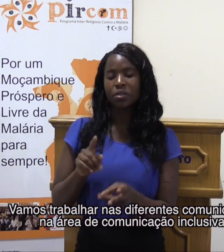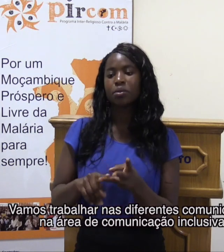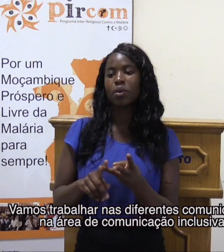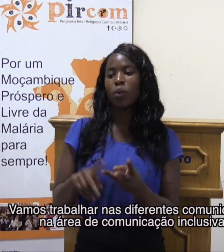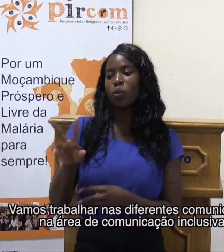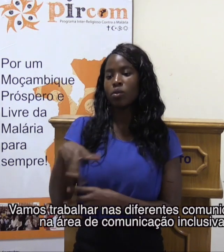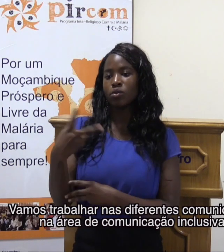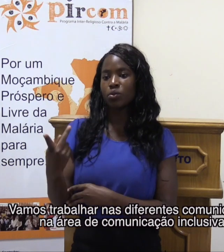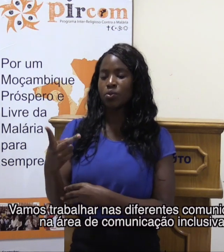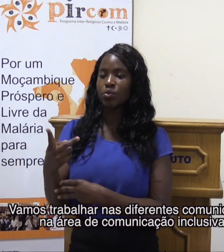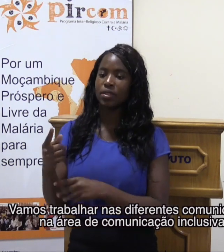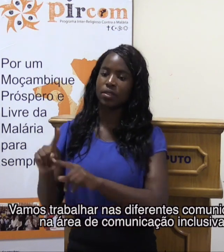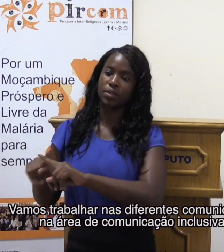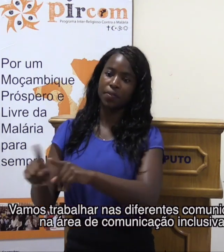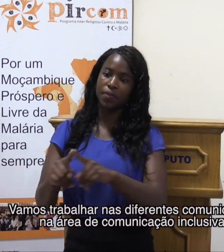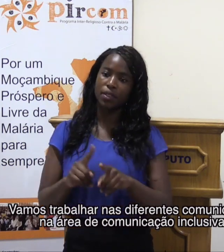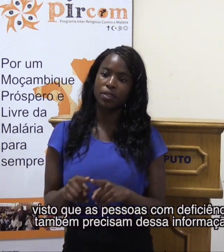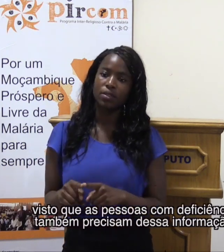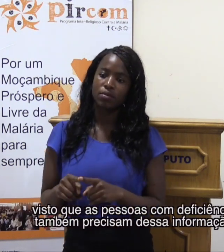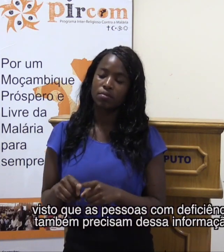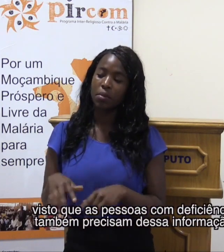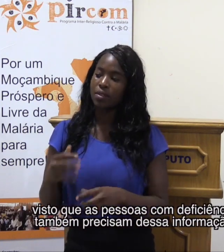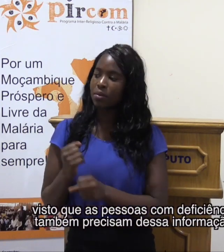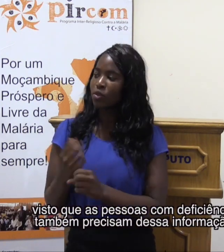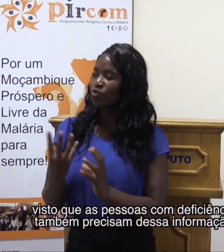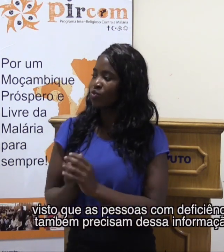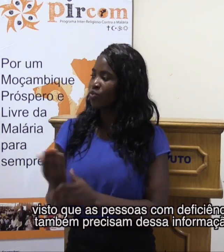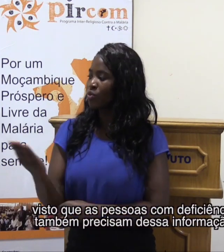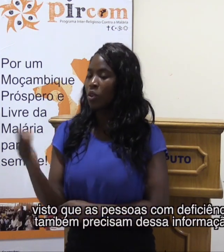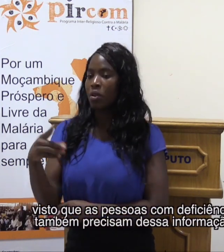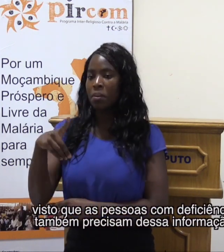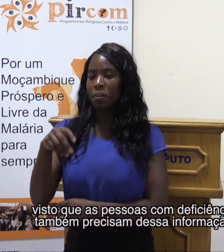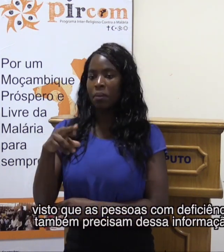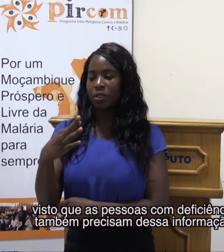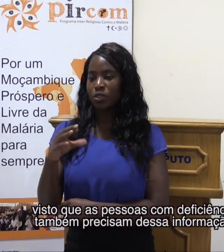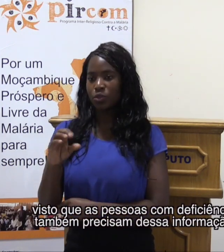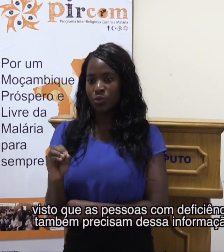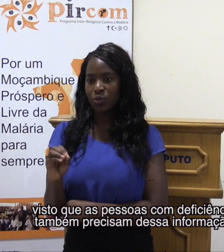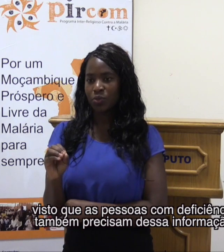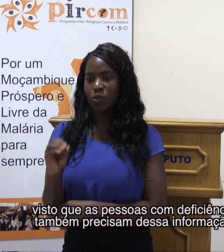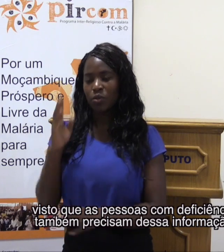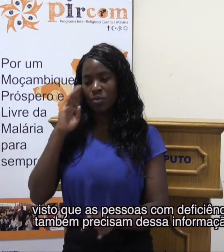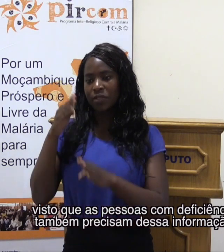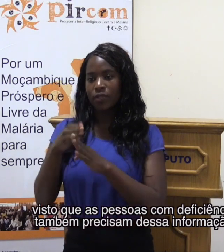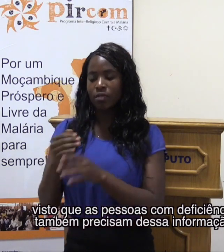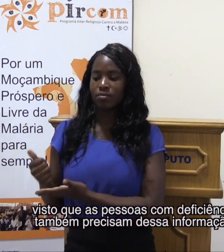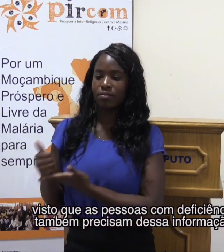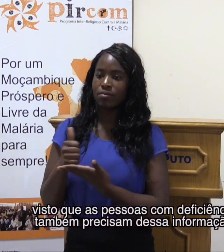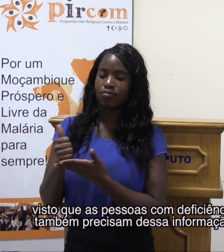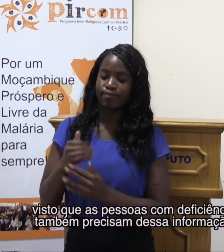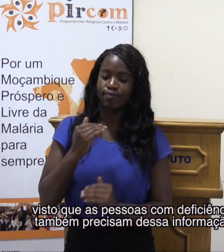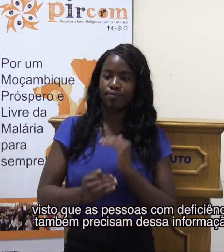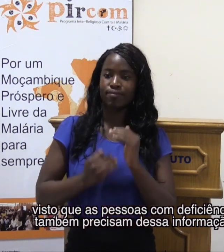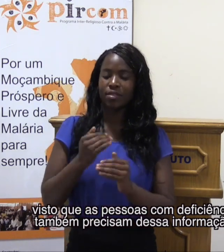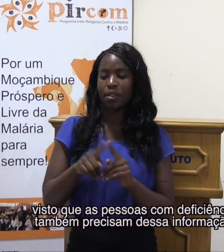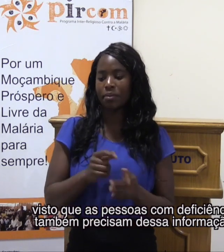inclusiva, visto que também as pessoas com ciência também precisam dessa informação.